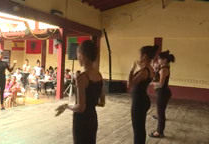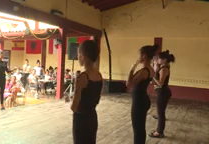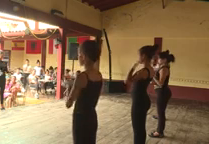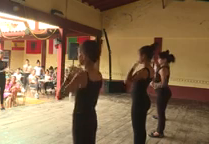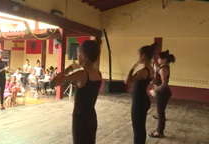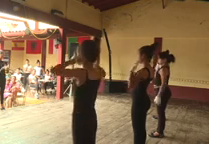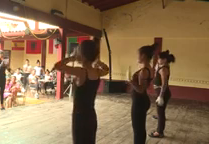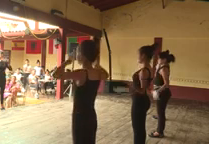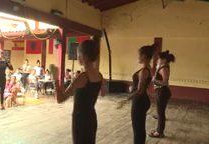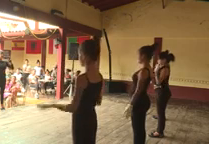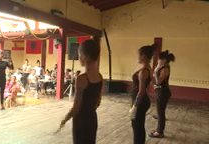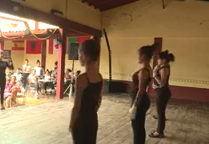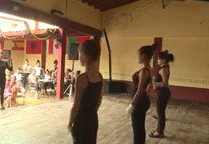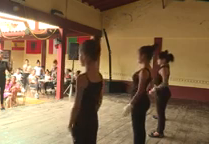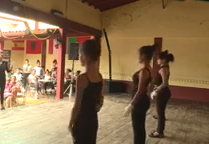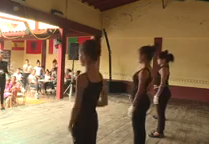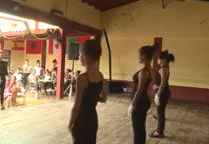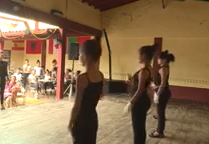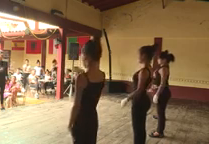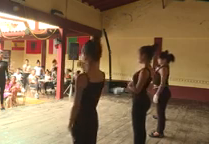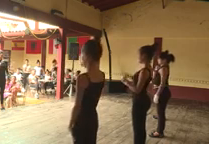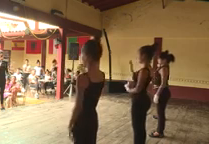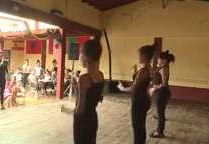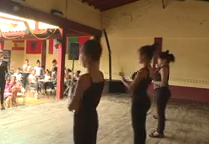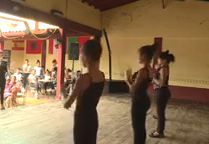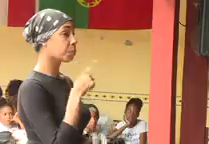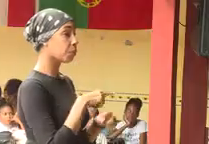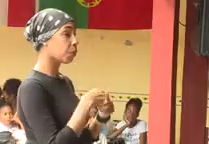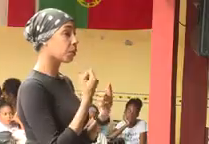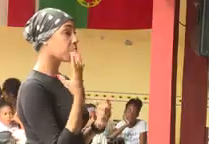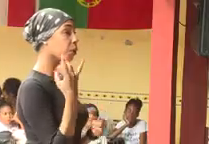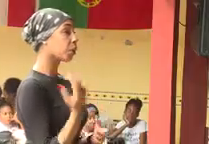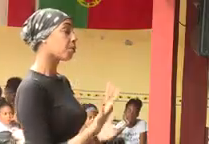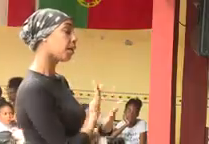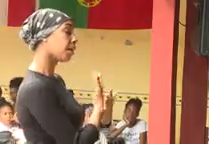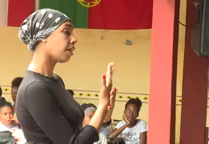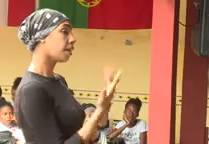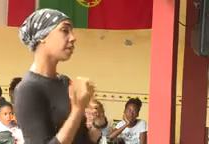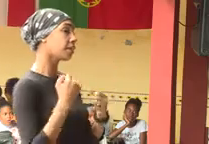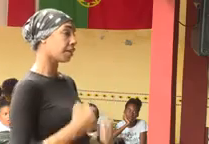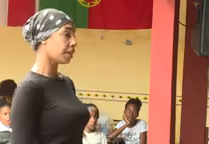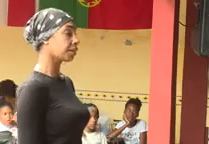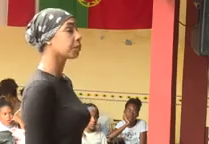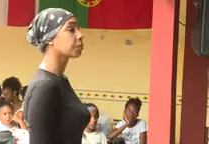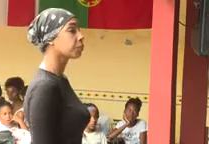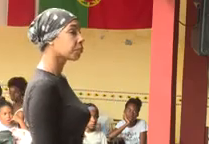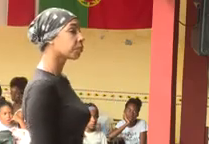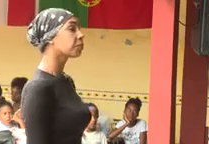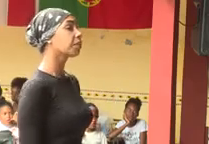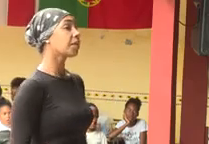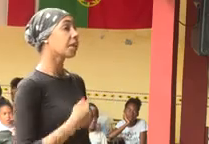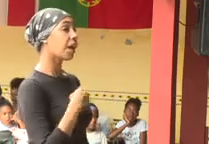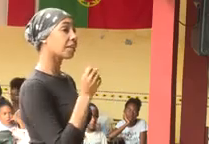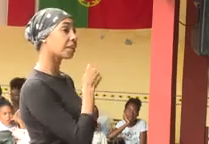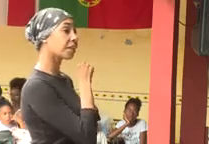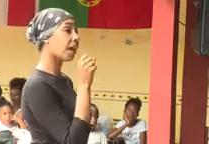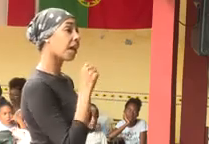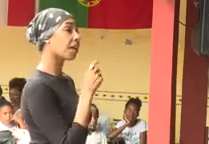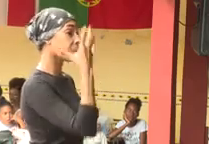La pasión por el teatro le atrapó desde pequeña. Anís Leida González Sánchez desde Santi Espíritus brinda su talento